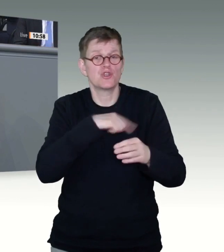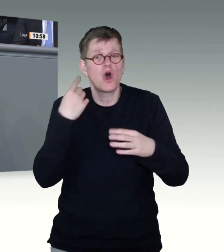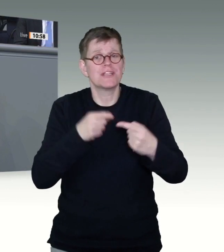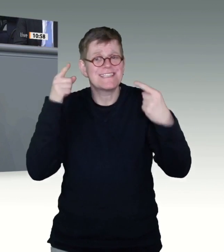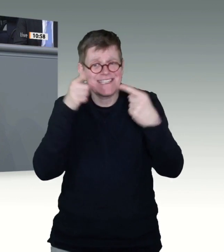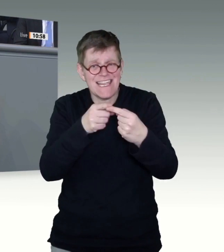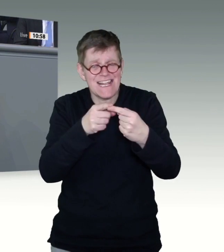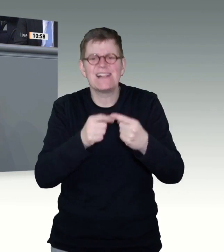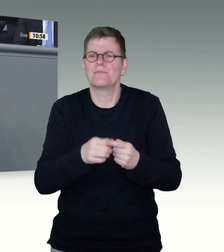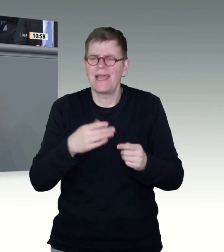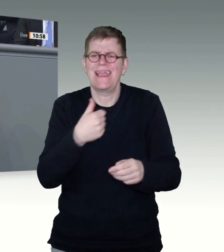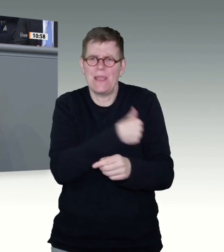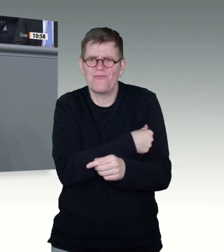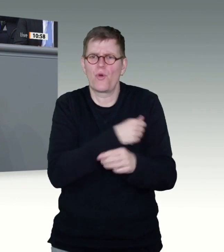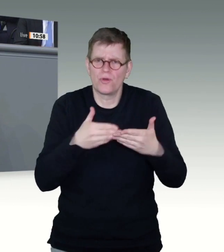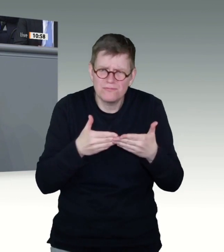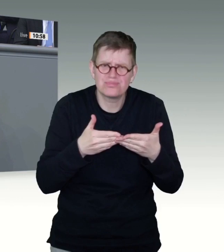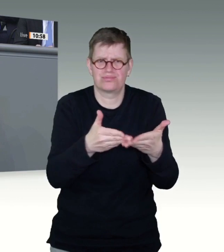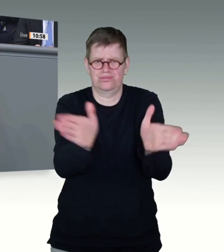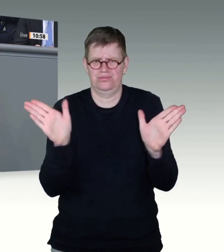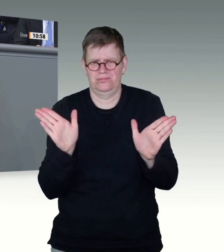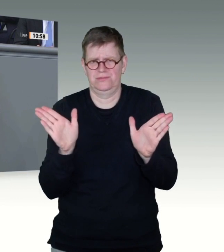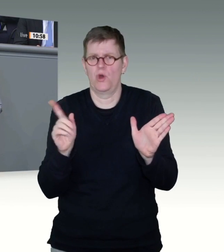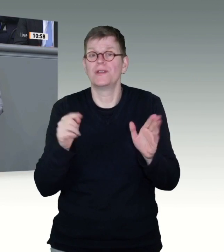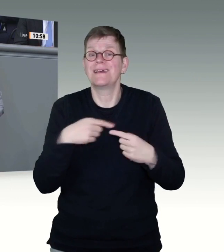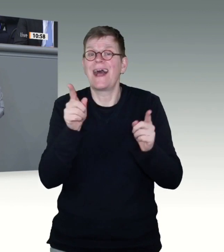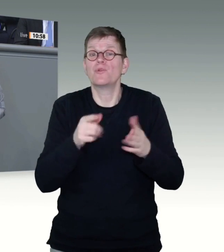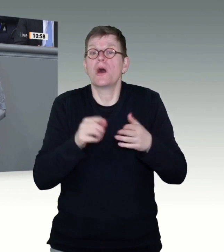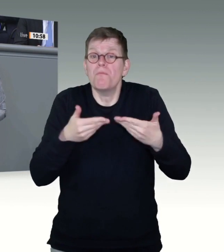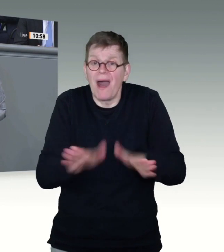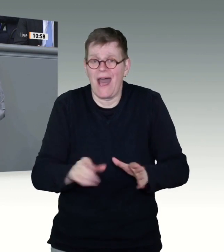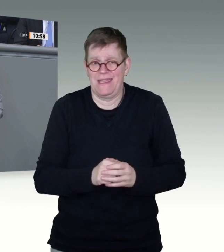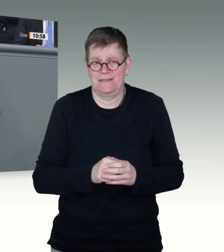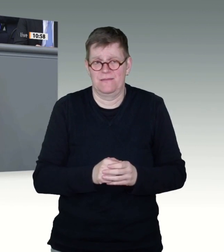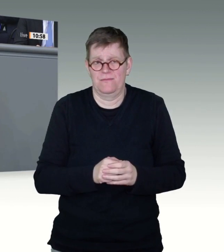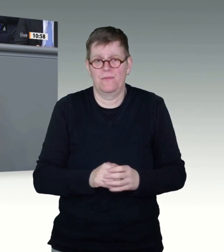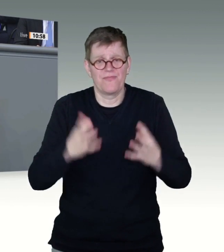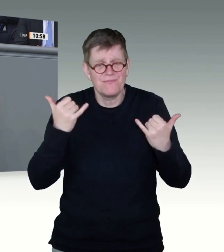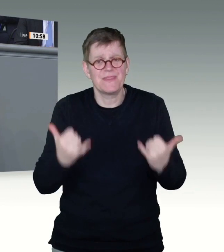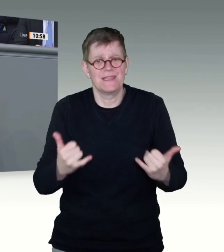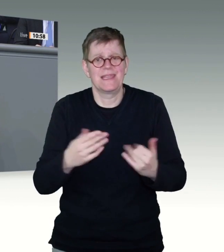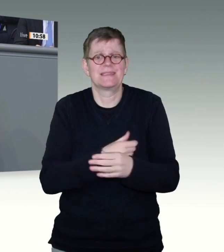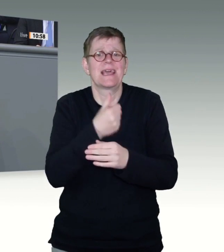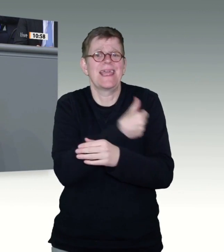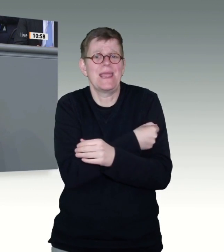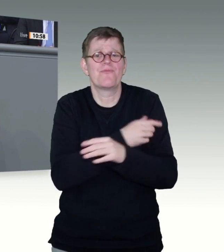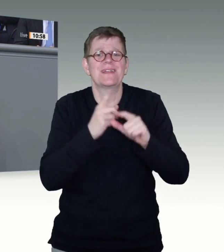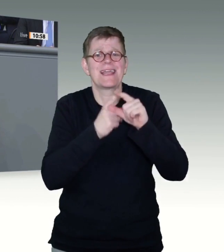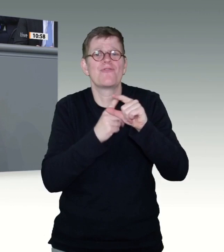Gemeinschaft, meine Damen und Herren, sollte sich jetzt nicht zerstritten präsentieren, sondern entschlossen, die epidemische Lage in